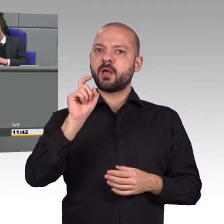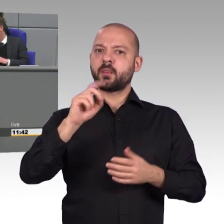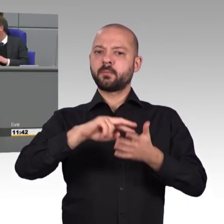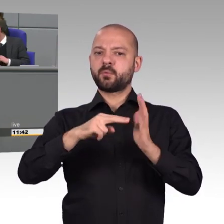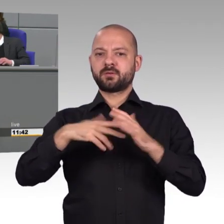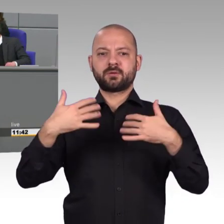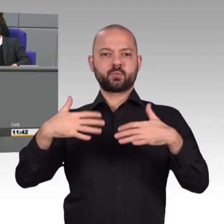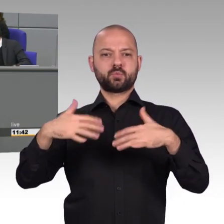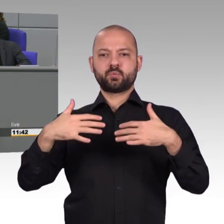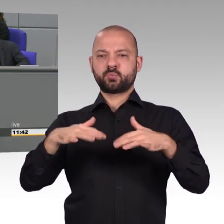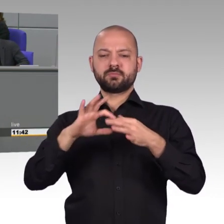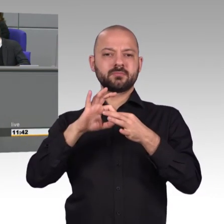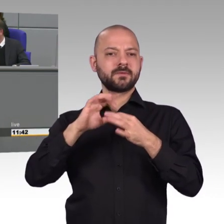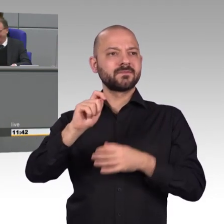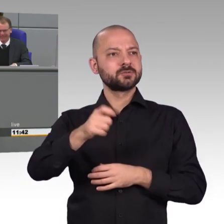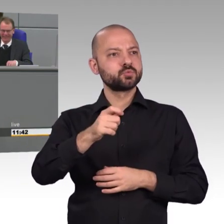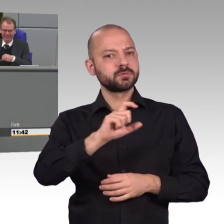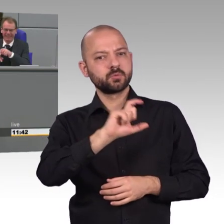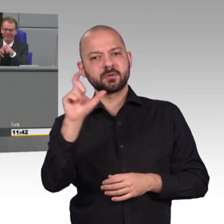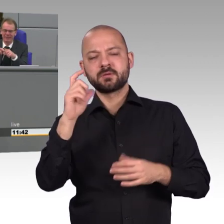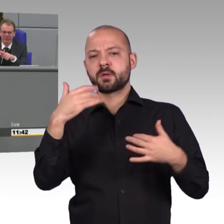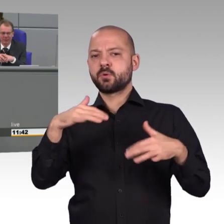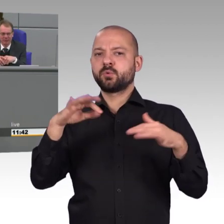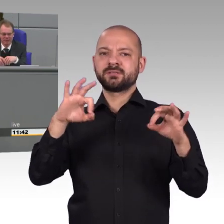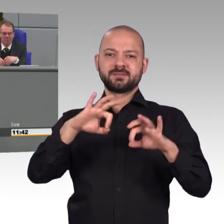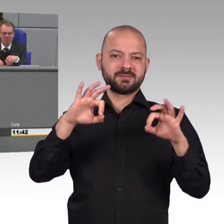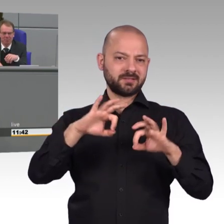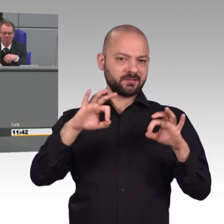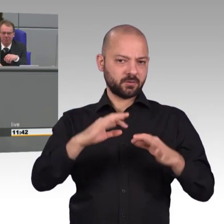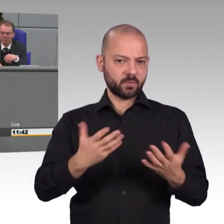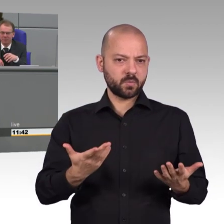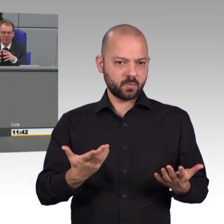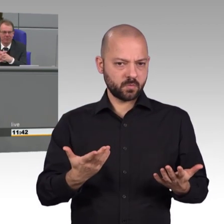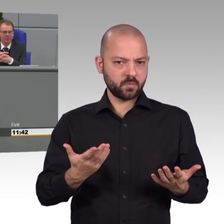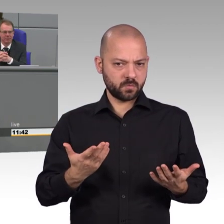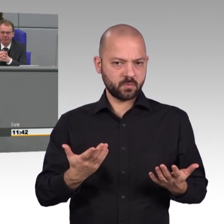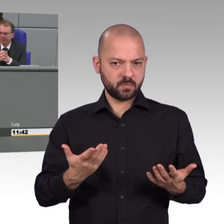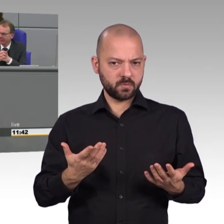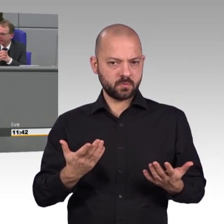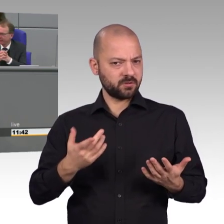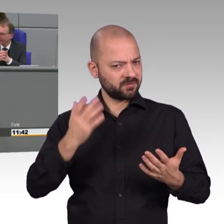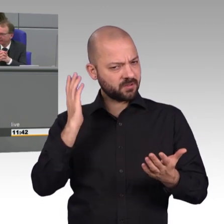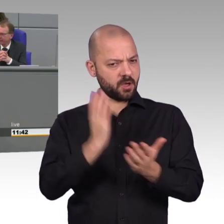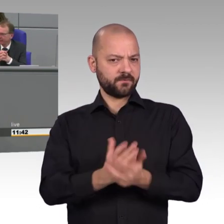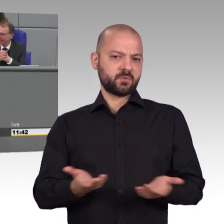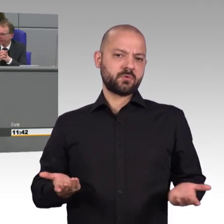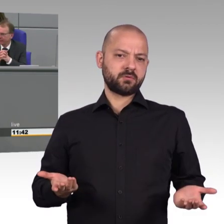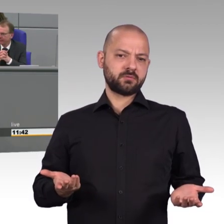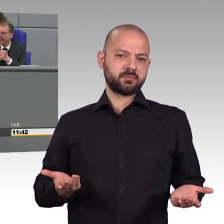Beenden Sie, beenden Sie das cyberpolitische Bullshit-Bingo, das wir immer wieder hören und bald wieder auf dem nächsten IT-Gipfel.